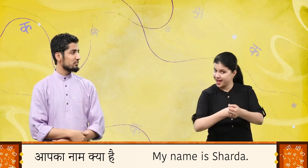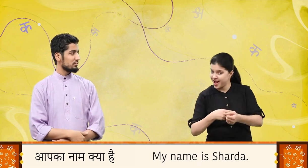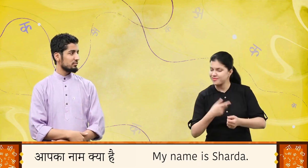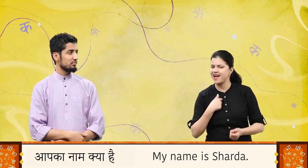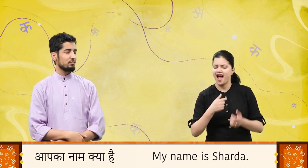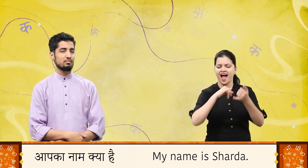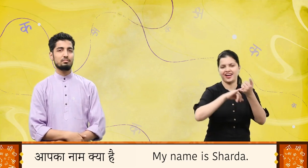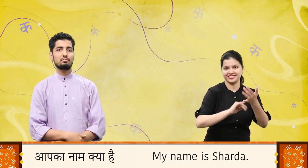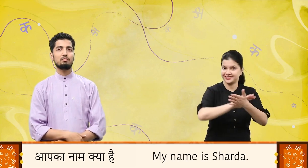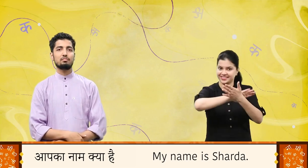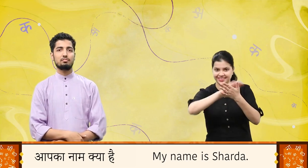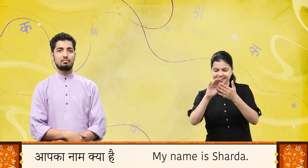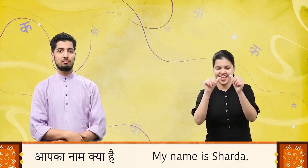मेरा नाम शार्दा है